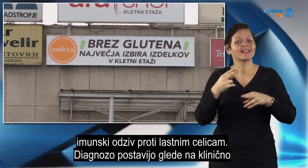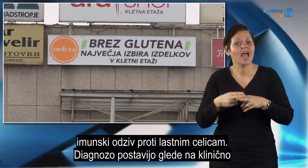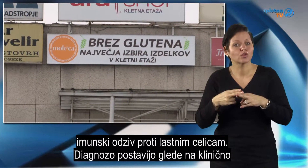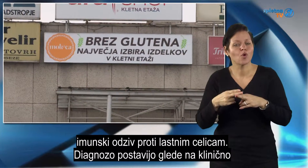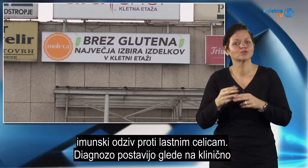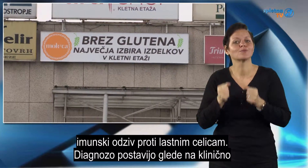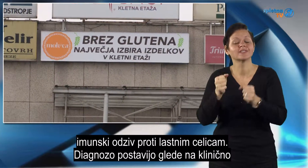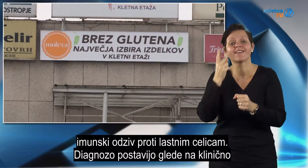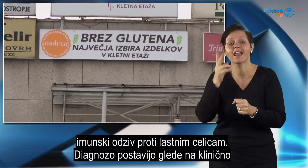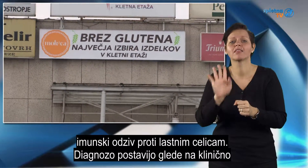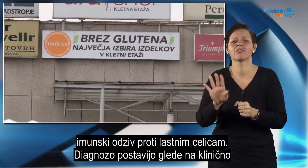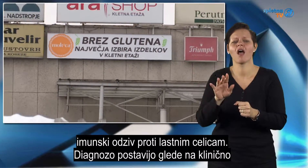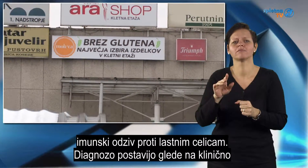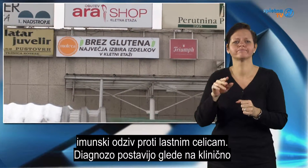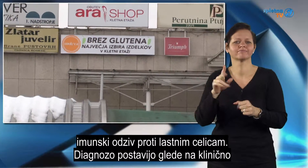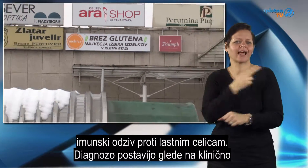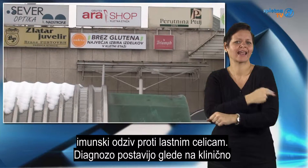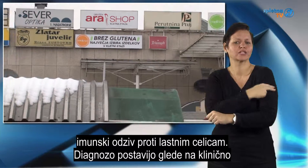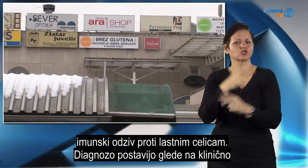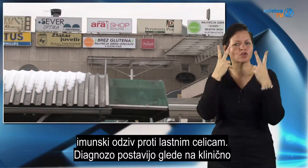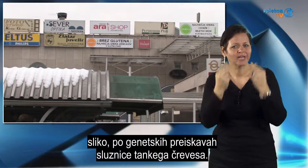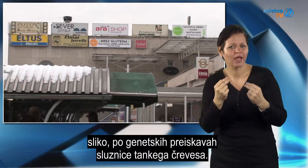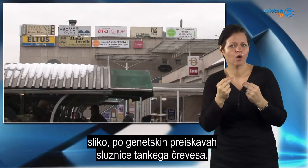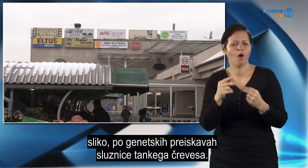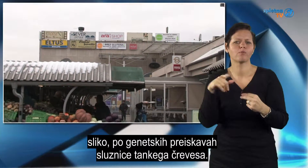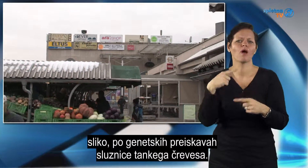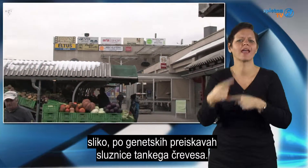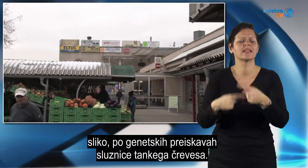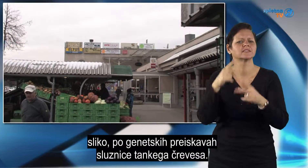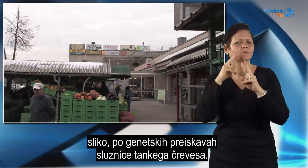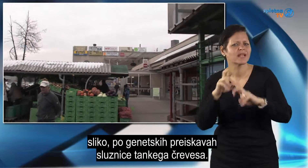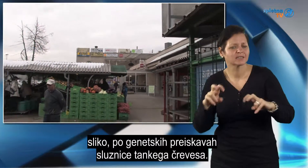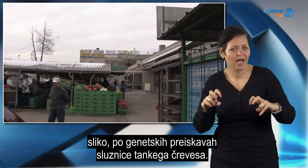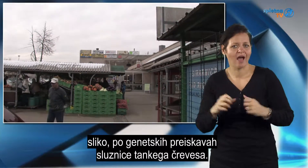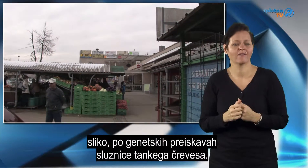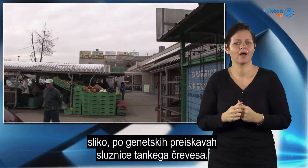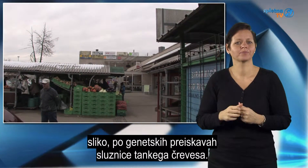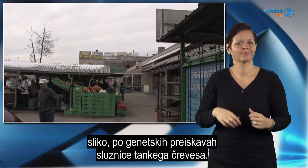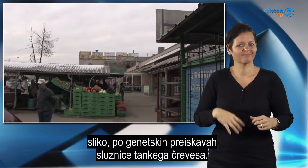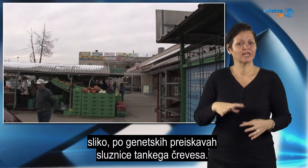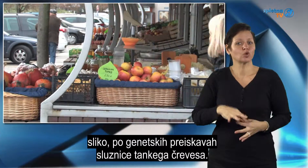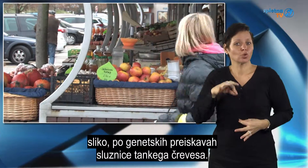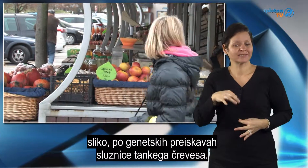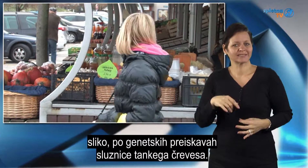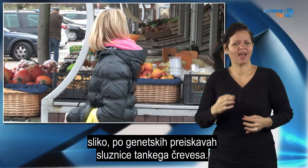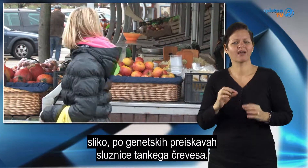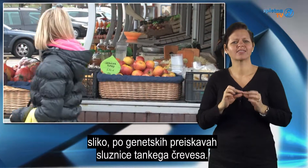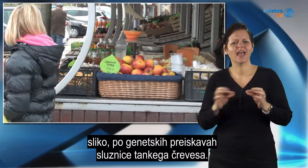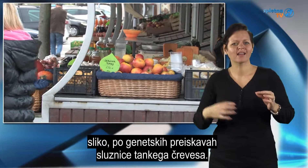Diagnozo postavijo glede na klinično sliko po genetskih preiskavah sluznice tankega črevesa.